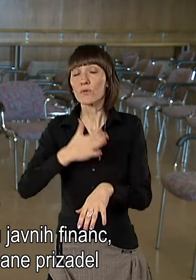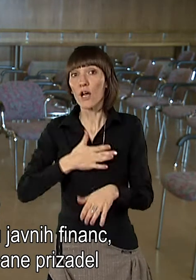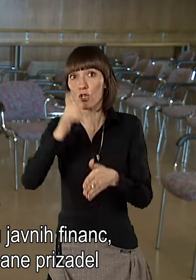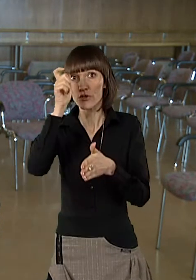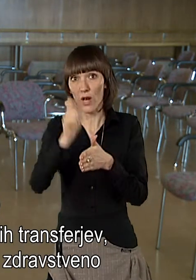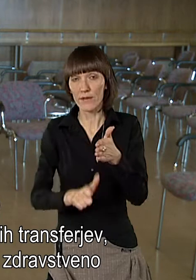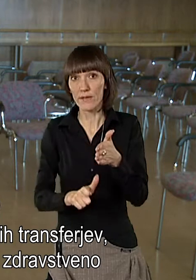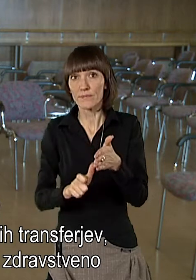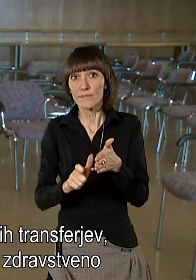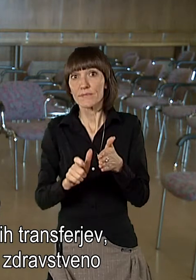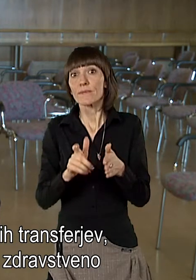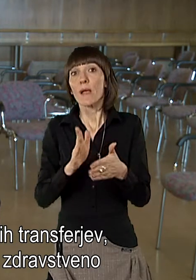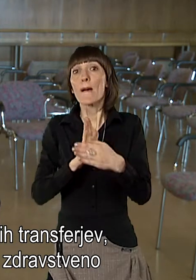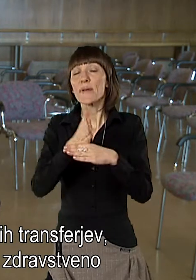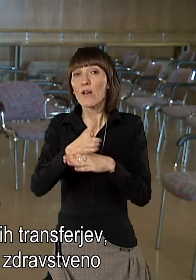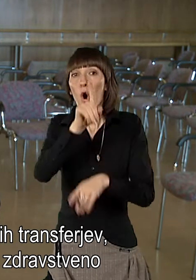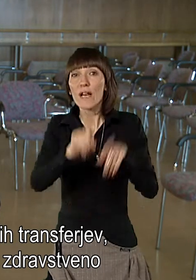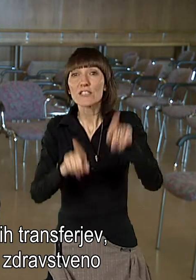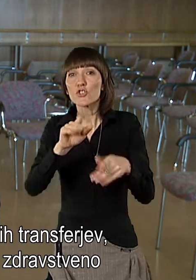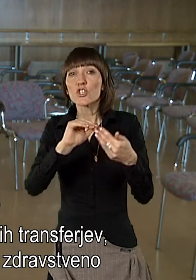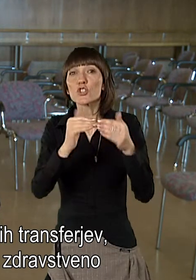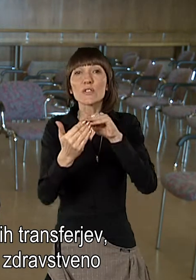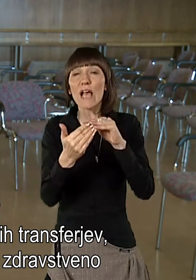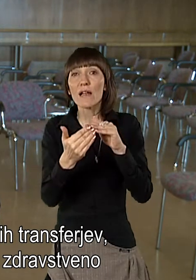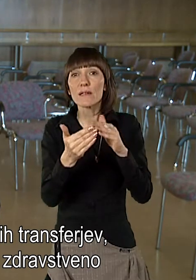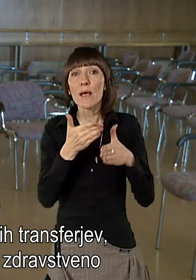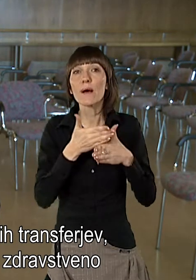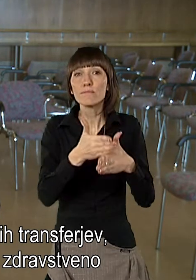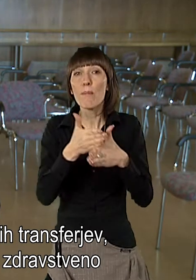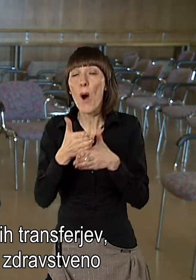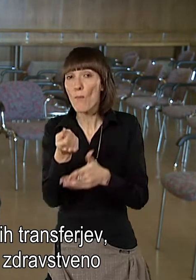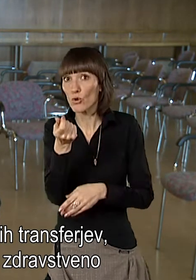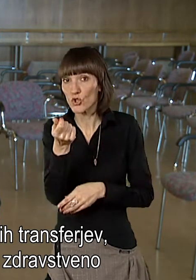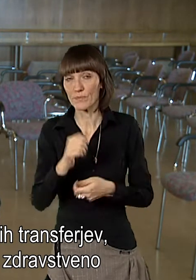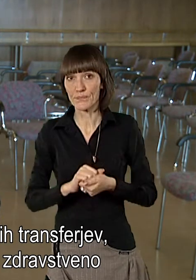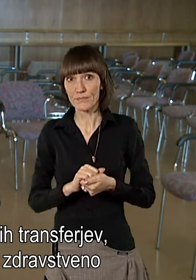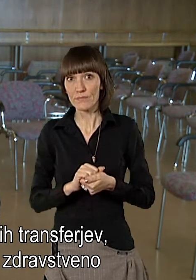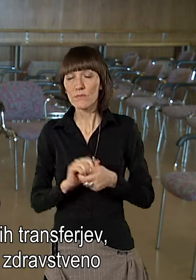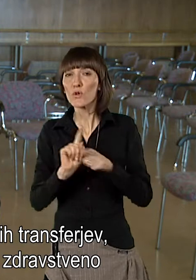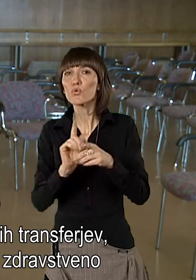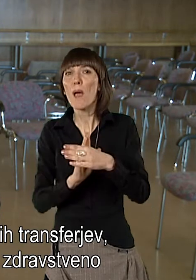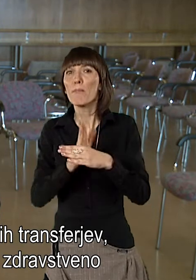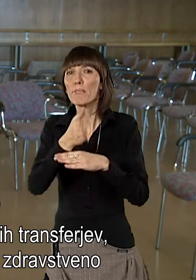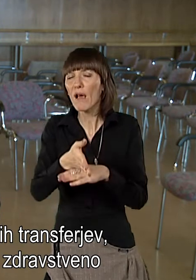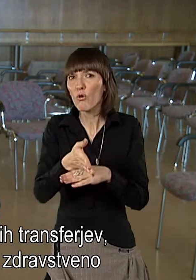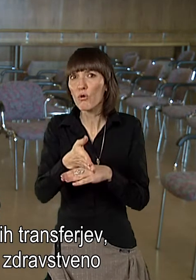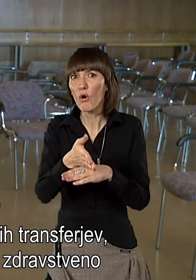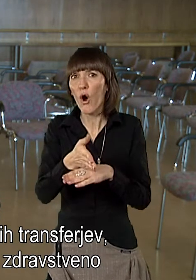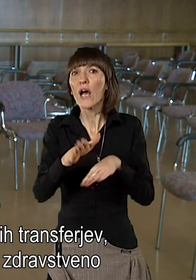naše člane preko različnih socijalnih transferjev. Tudi preko